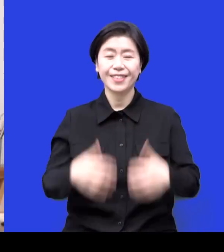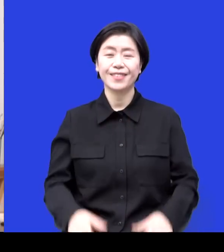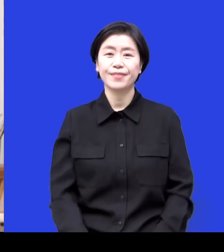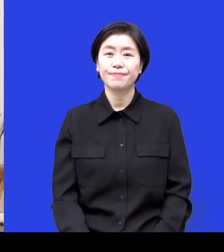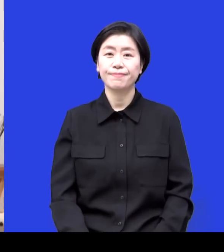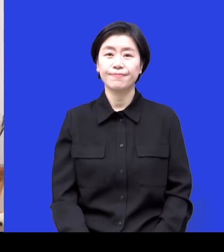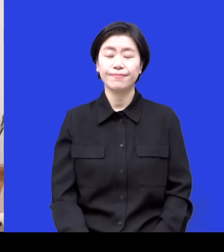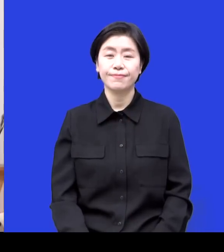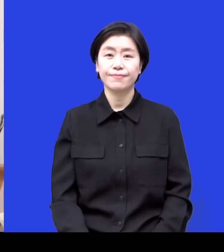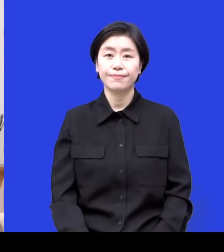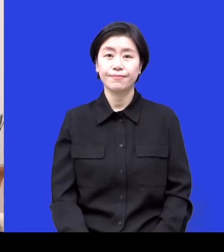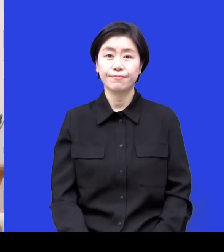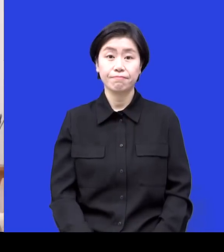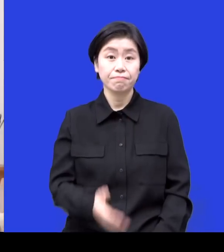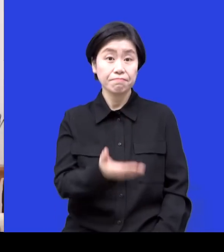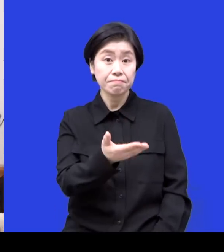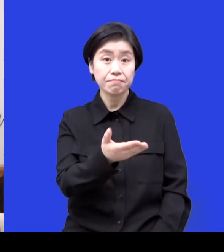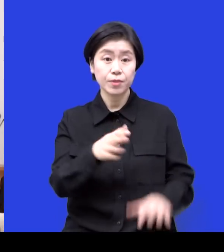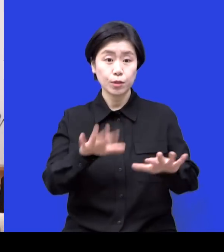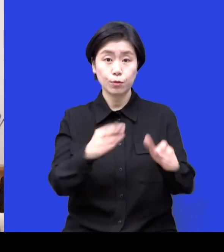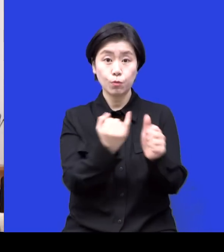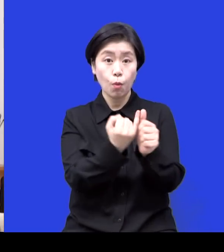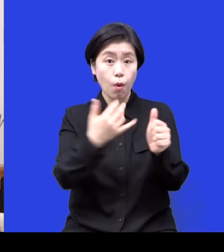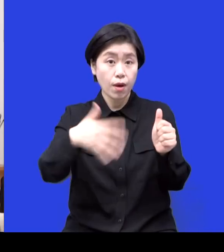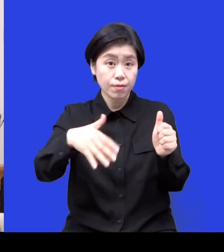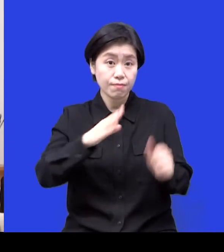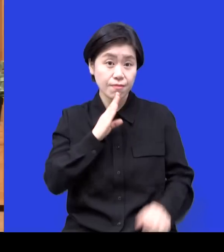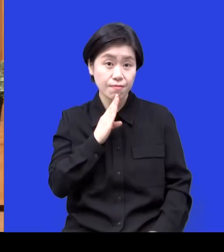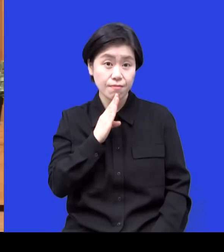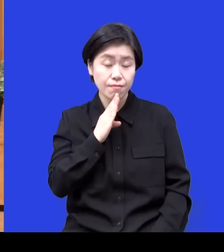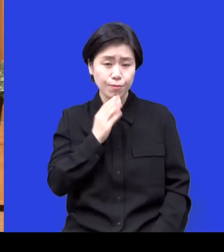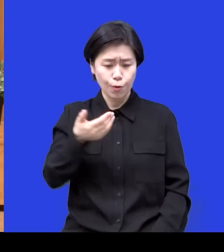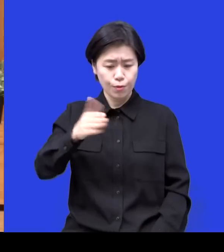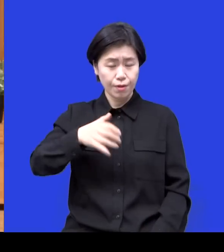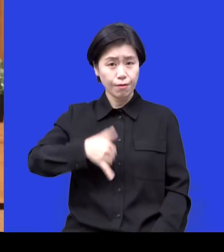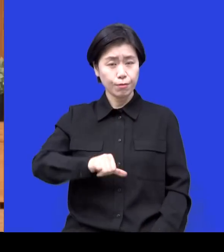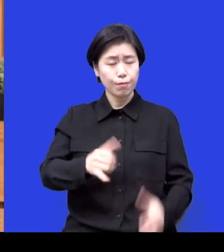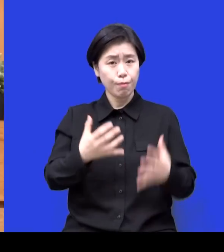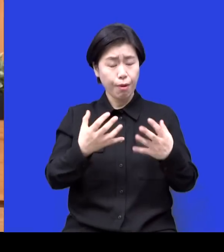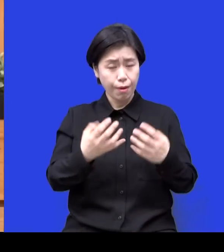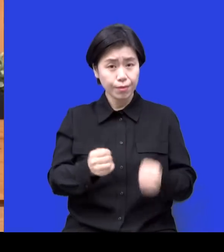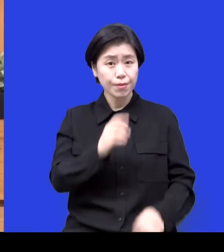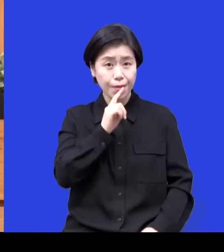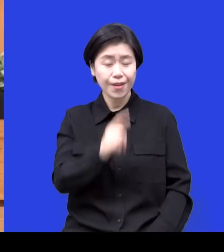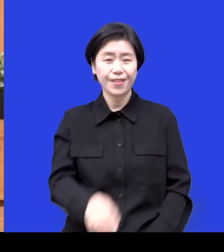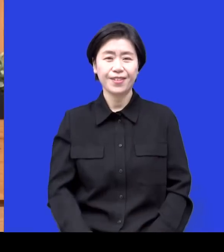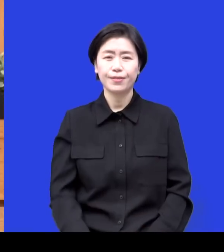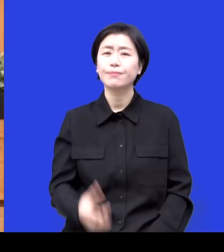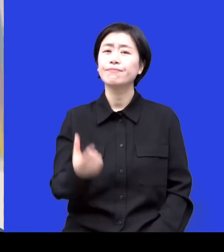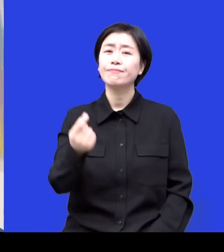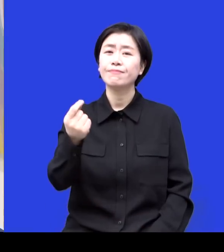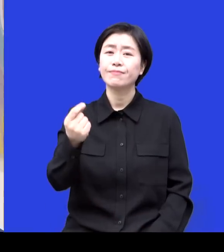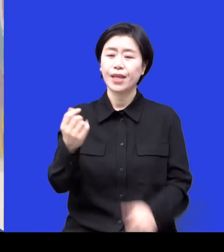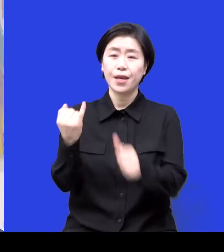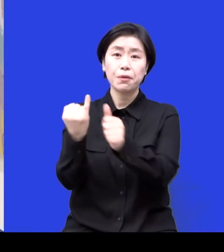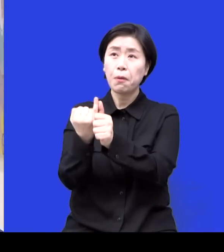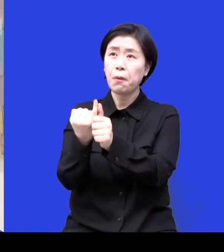노고은 코치님 아직 결혼을 안 하신 걸로 알고 있는데 자식들이 많다라고 고백을 하셨더라고요 결혼은 아직 허락을 안